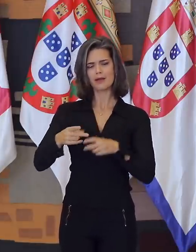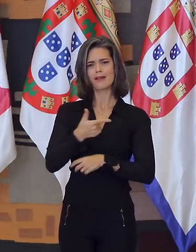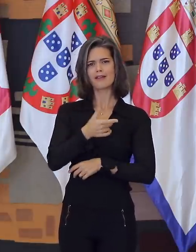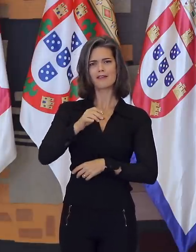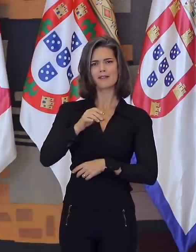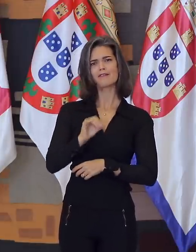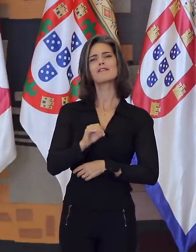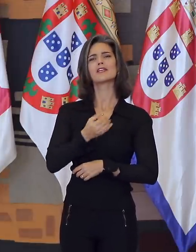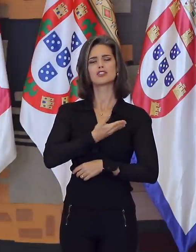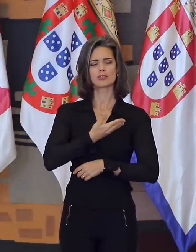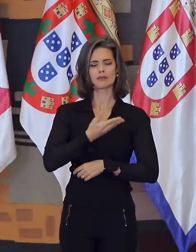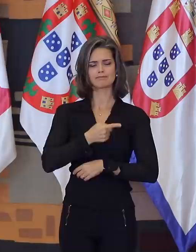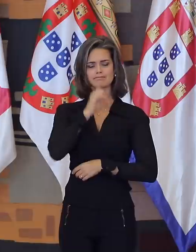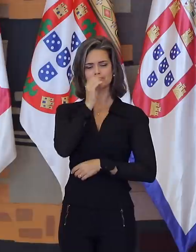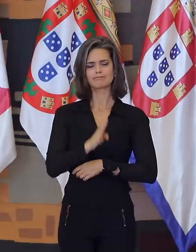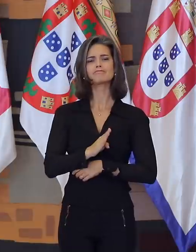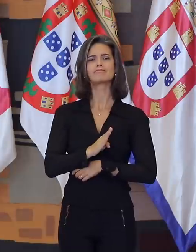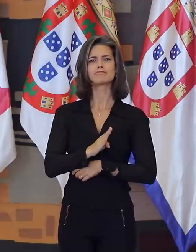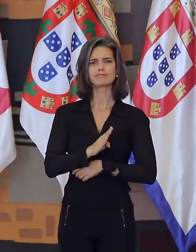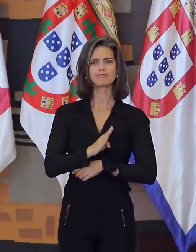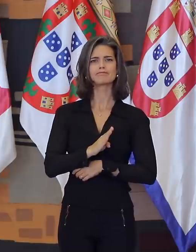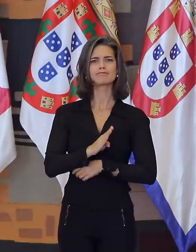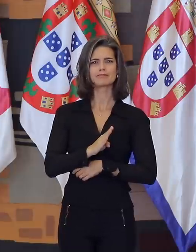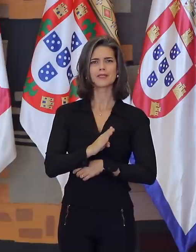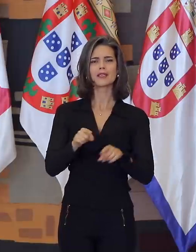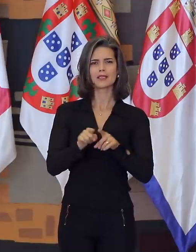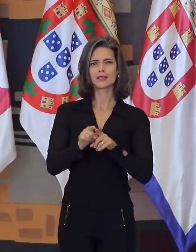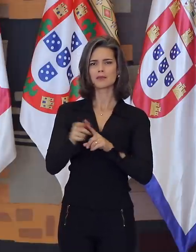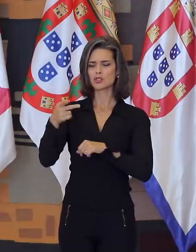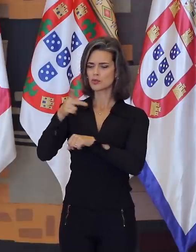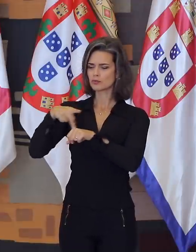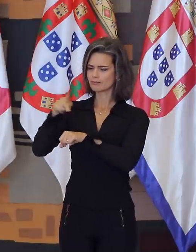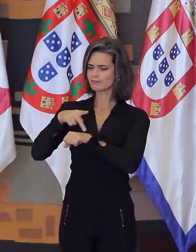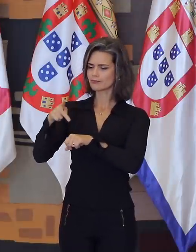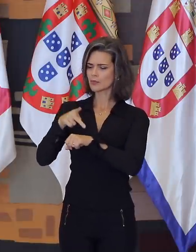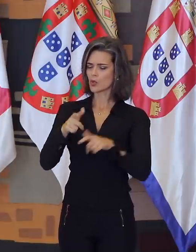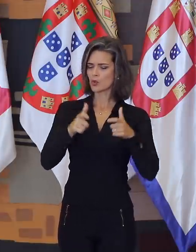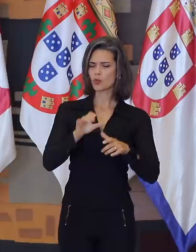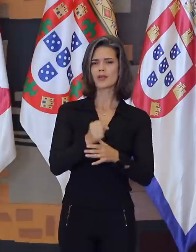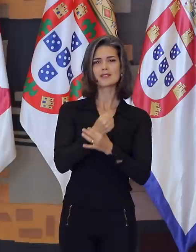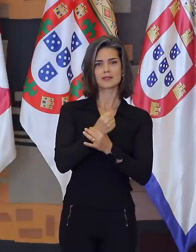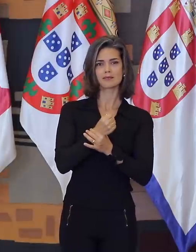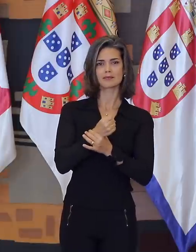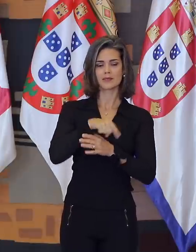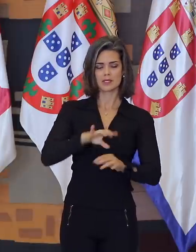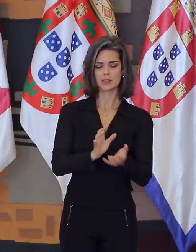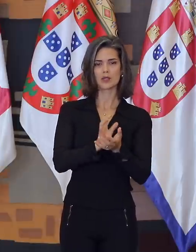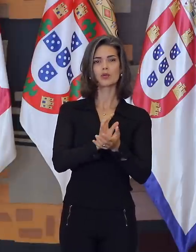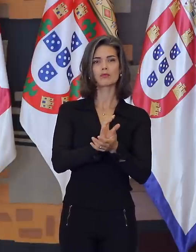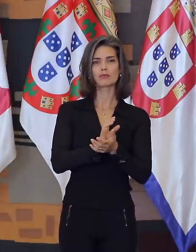20 colegas brasileiros e nos 7 colegas estrangeiros um porto seguro. Esse seleto grupo